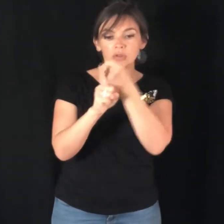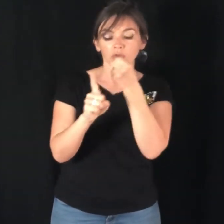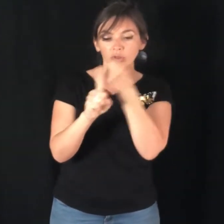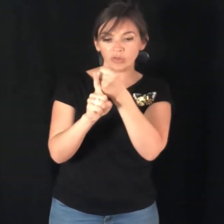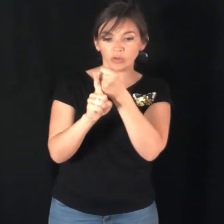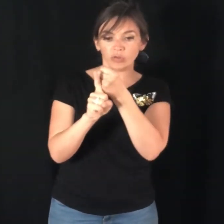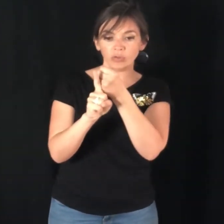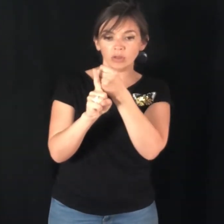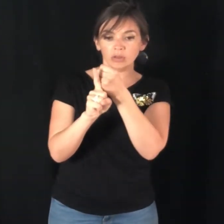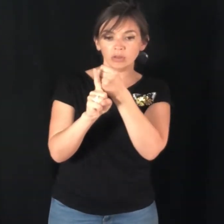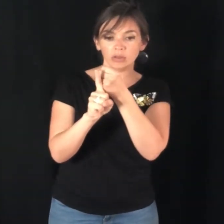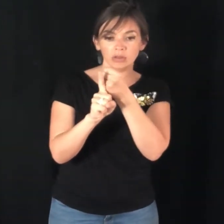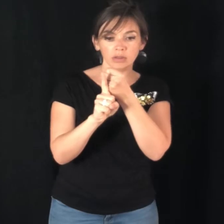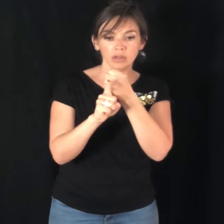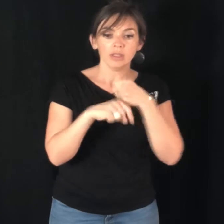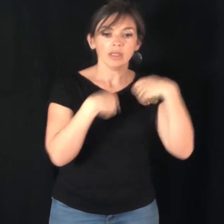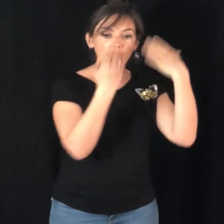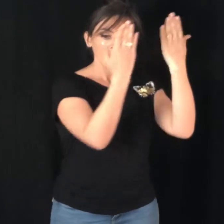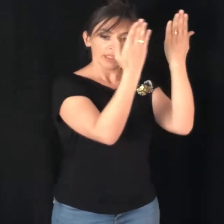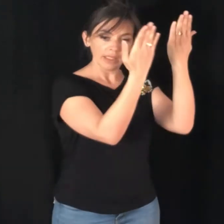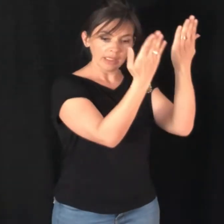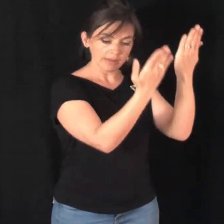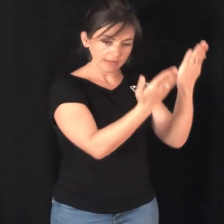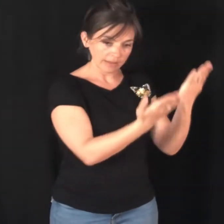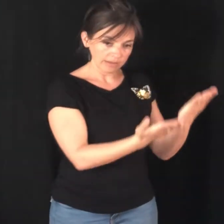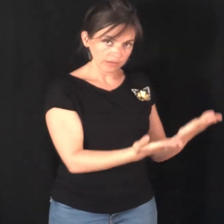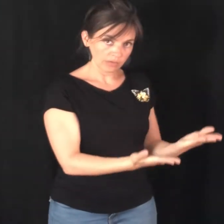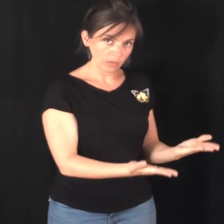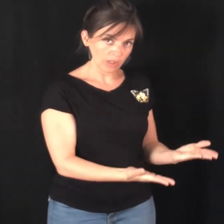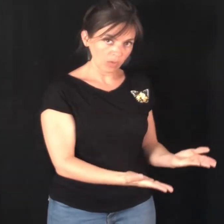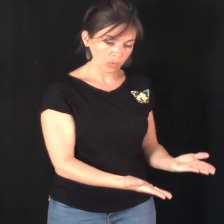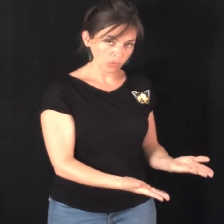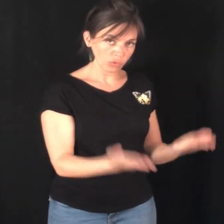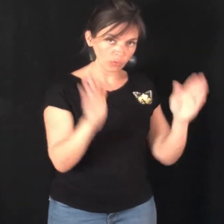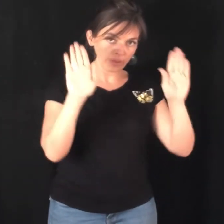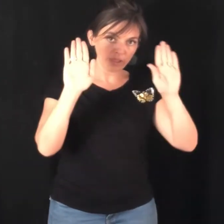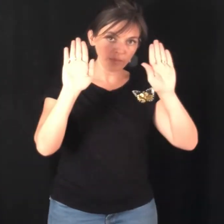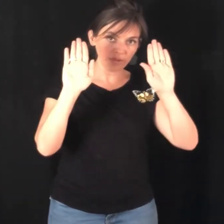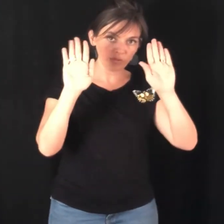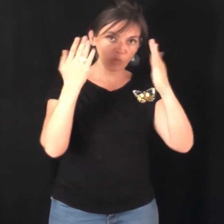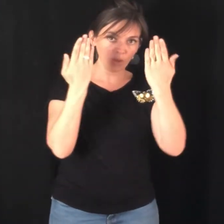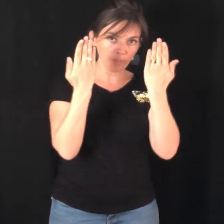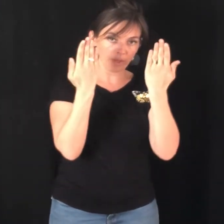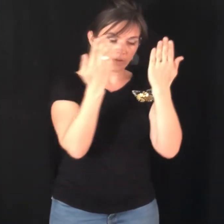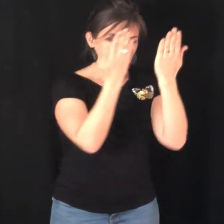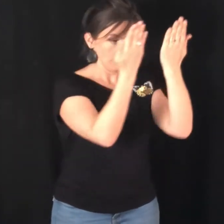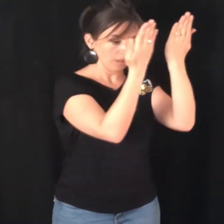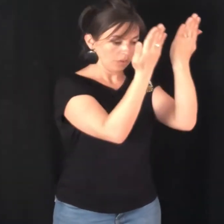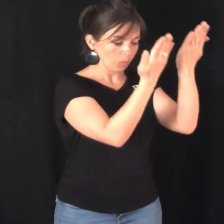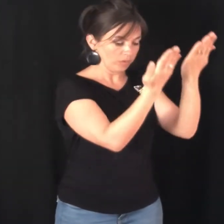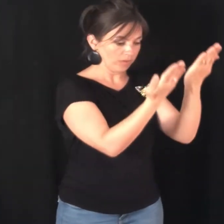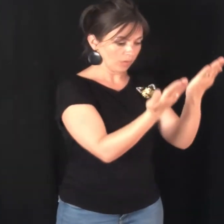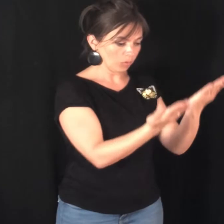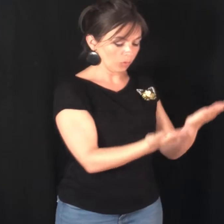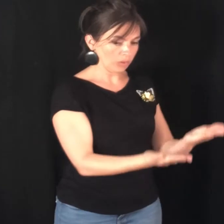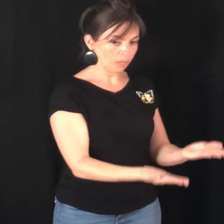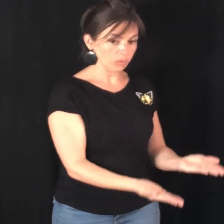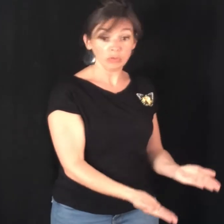On va le faire deux fois. Il était. Donc là on montre le père, les mains sont à plat. On descend le long du